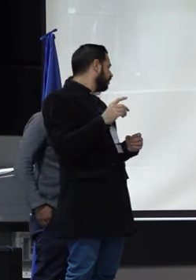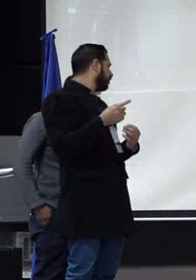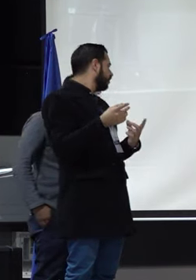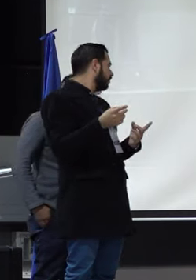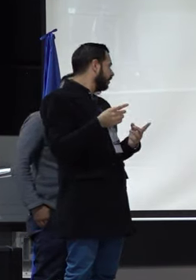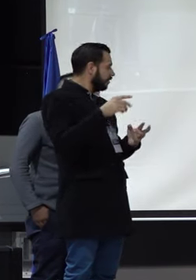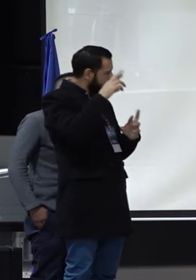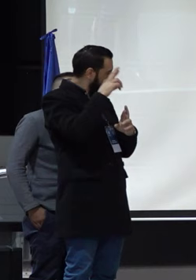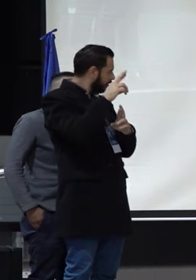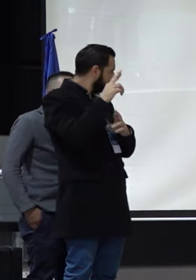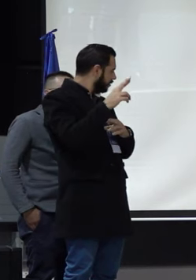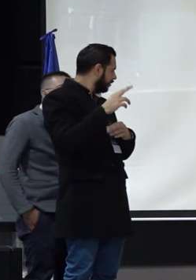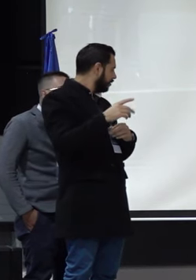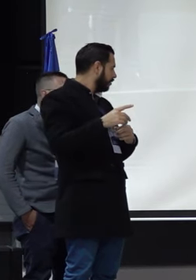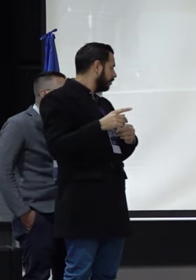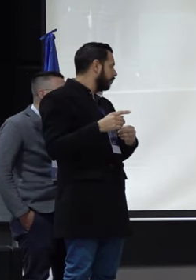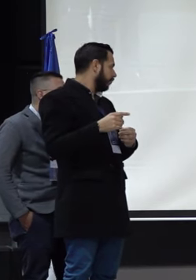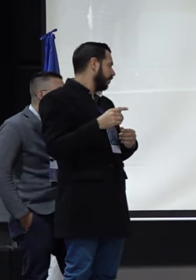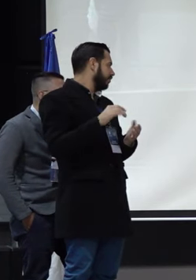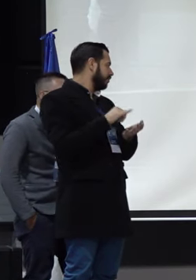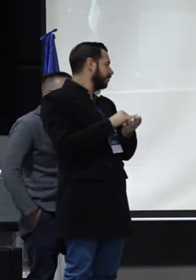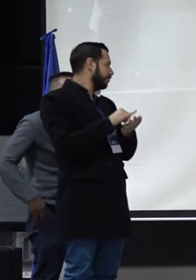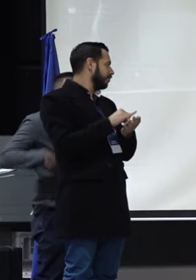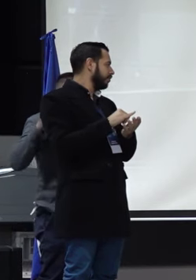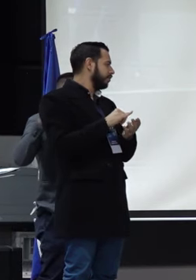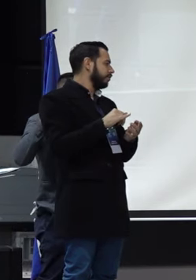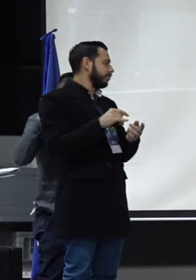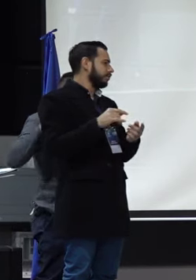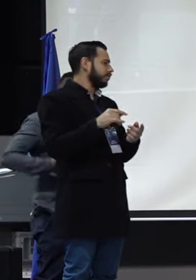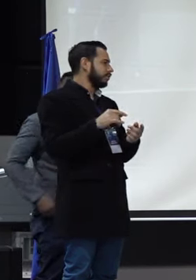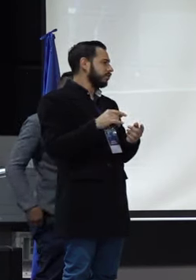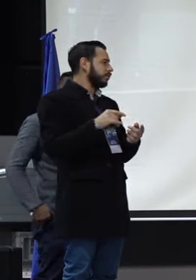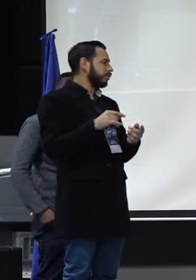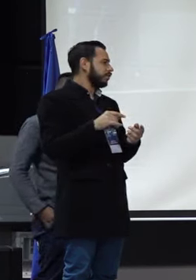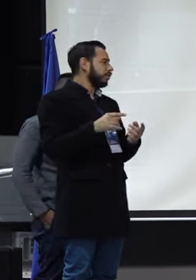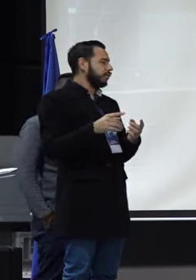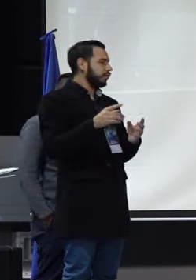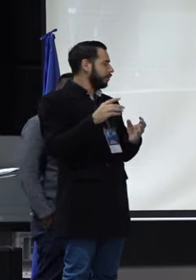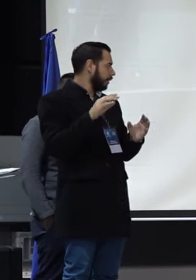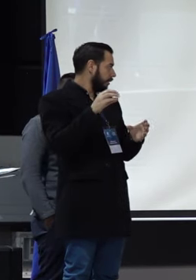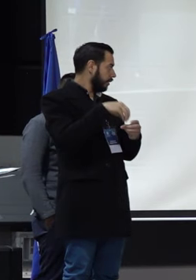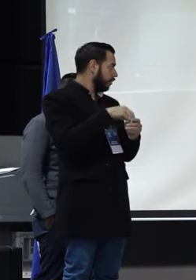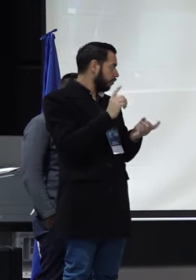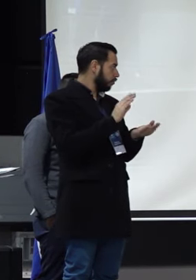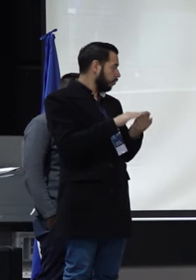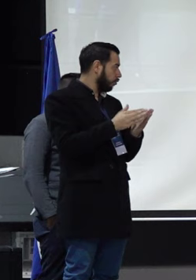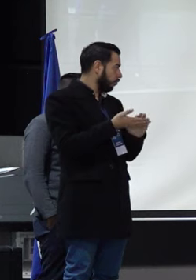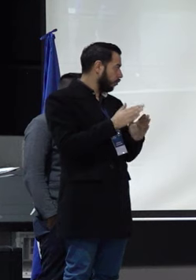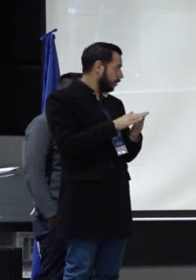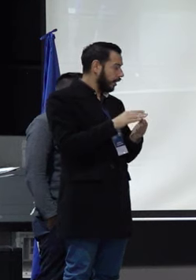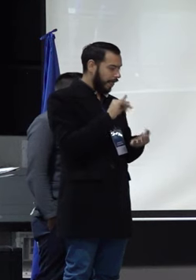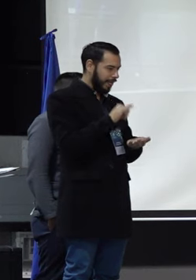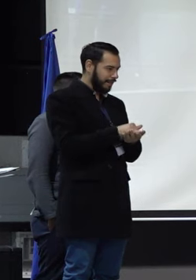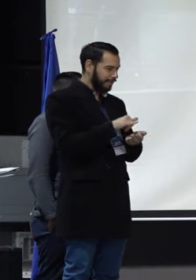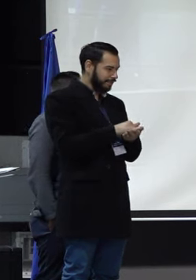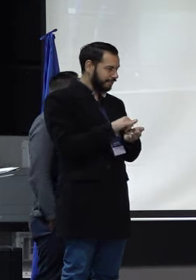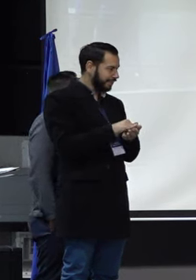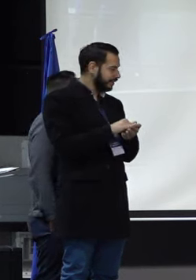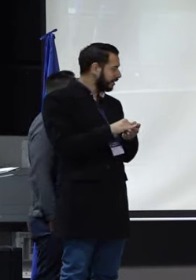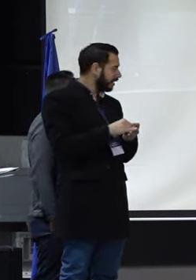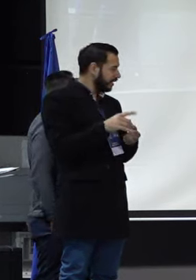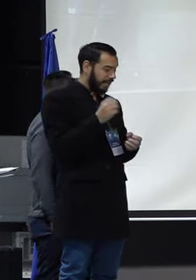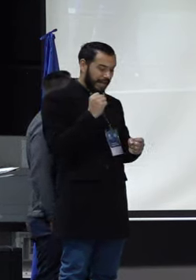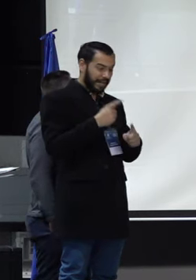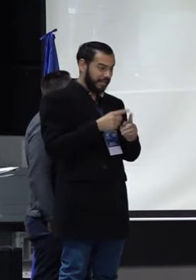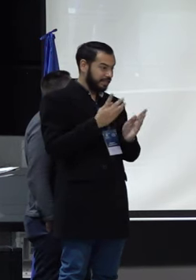en el reconocimiento pleno de todas y cada una de las manifestaciones de género que se encuentren al interior de esta comunidad. Justamente así también consideramos que